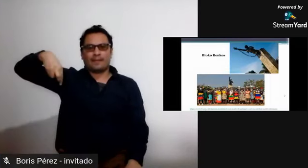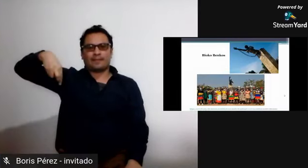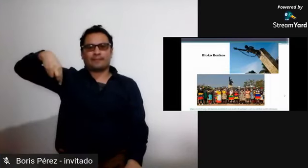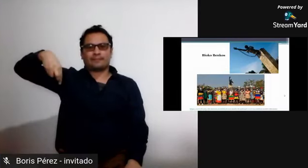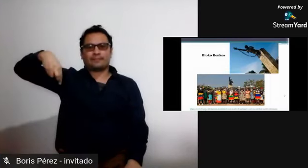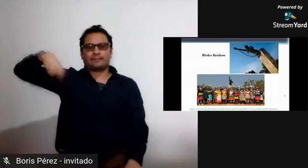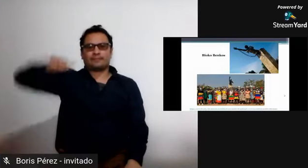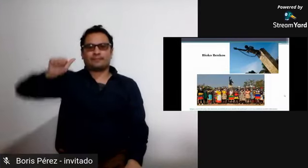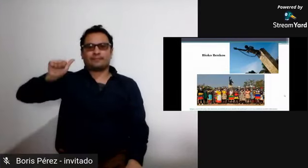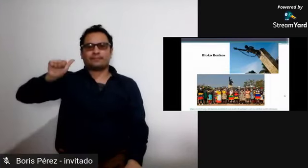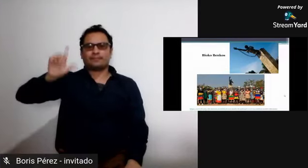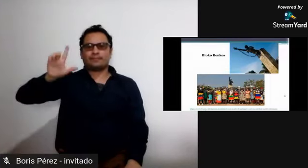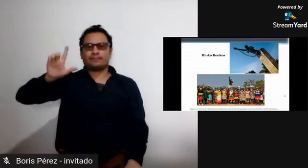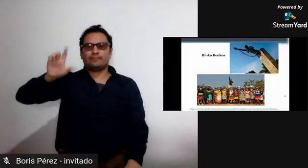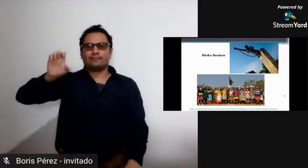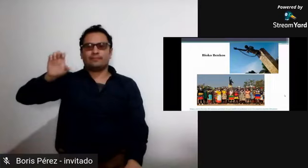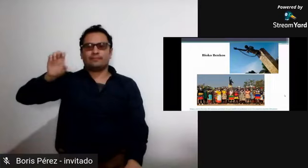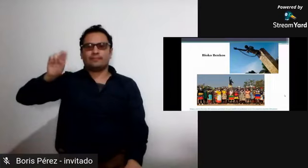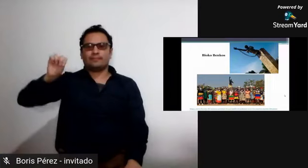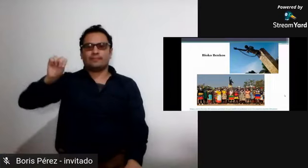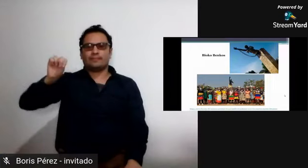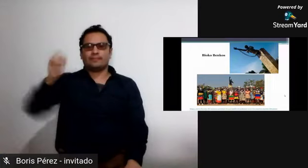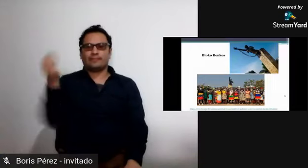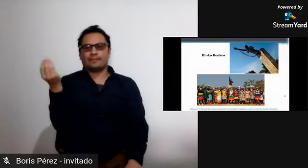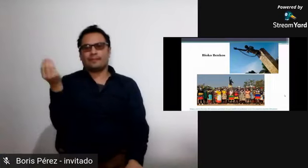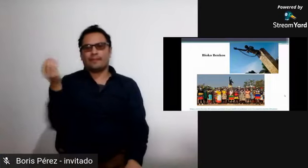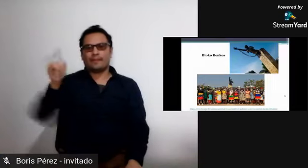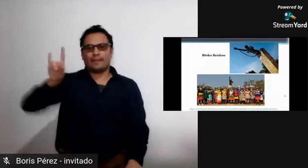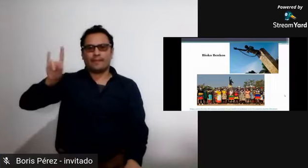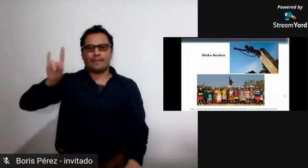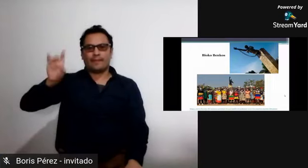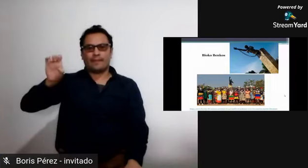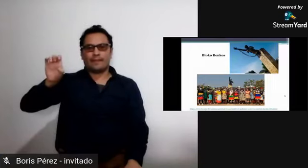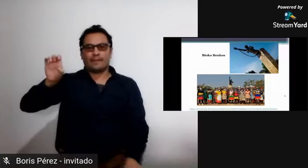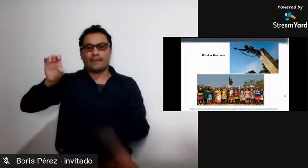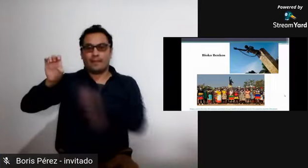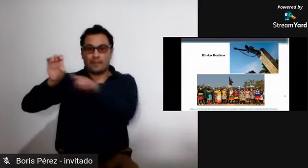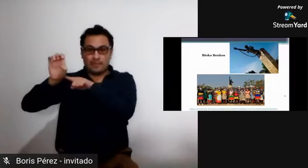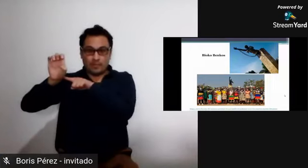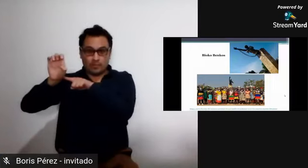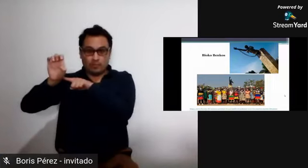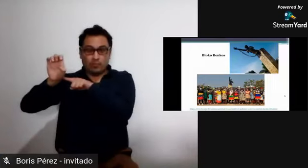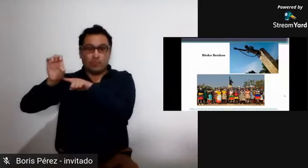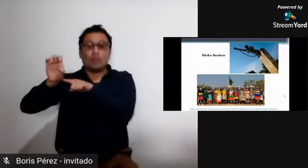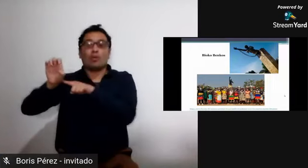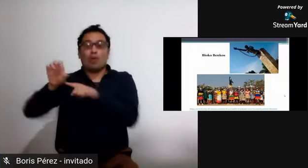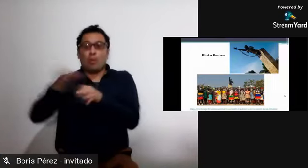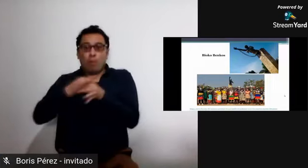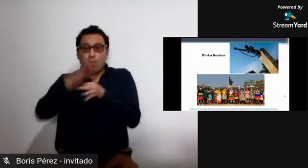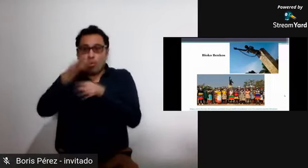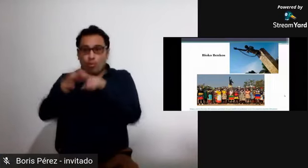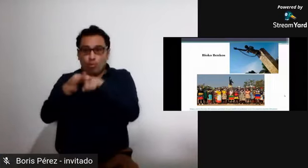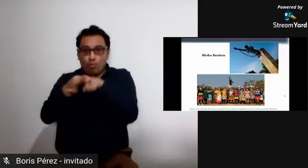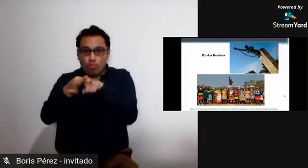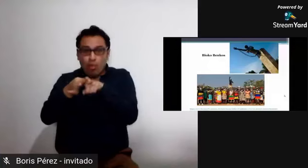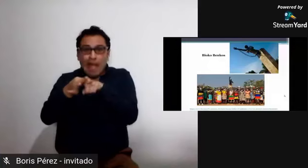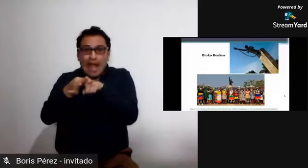del Palenque, ¿sí? San Basilio de Palenque.